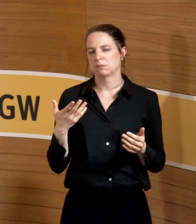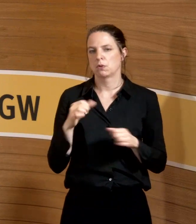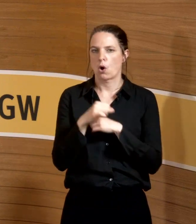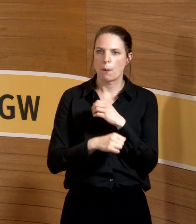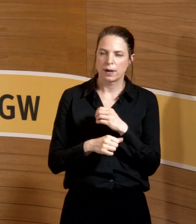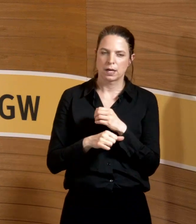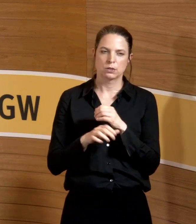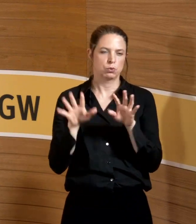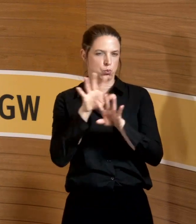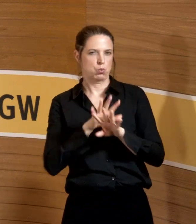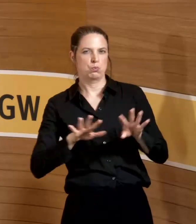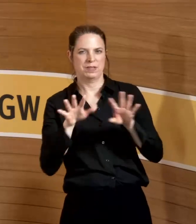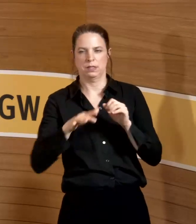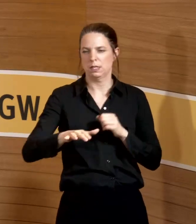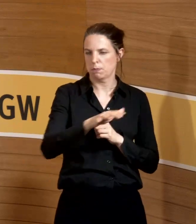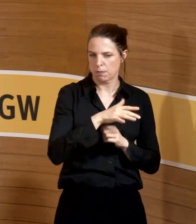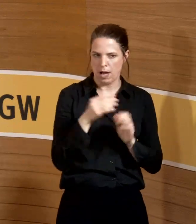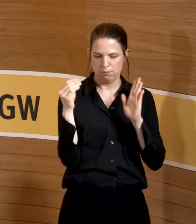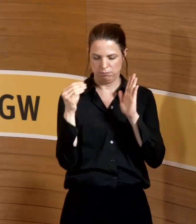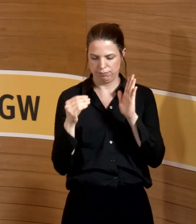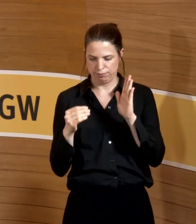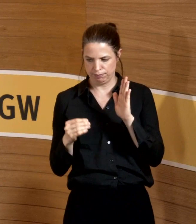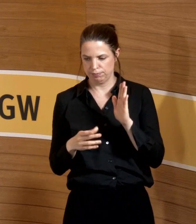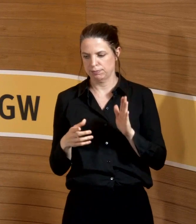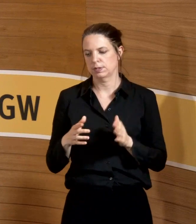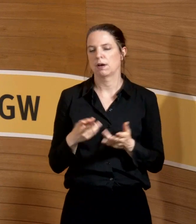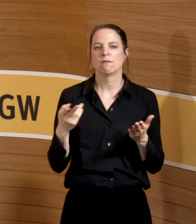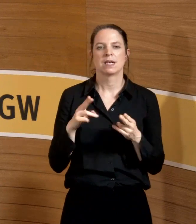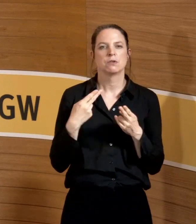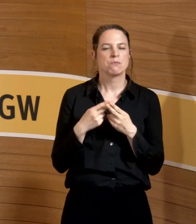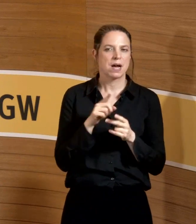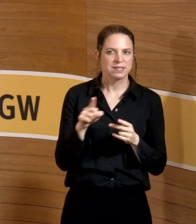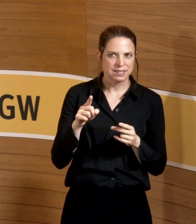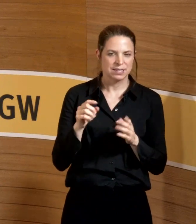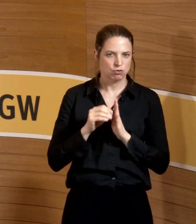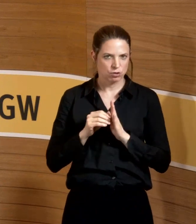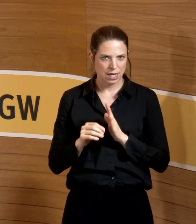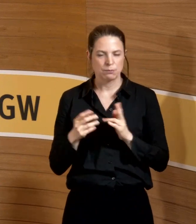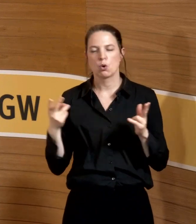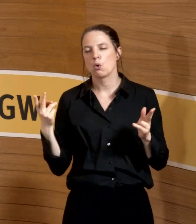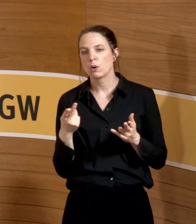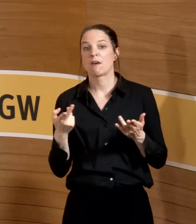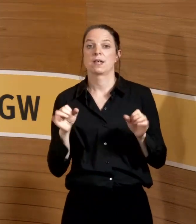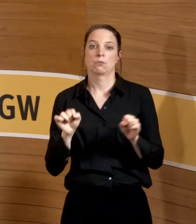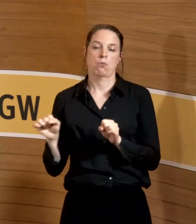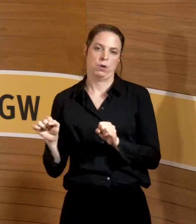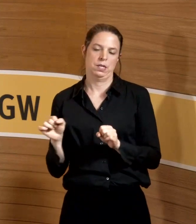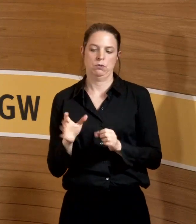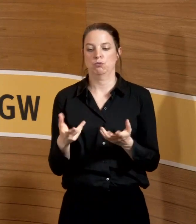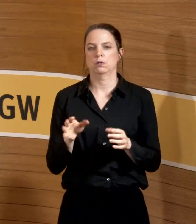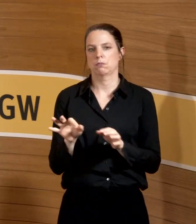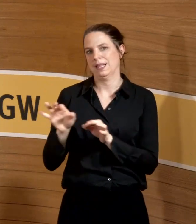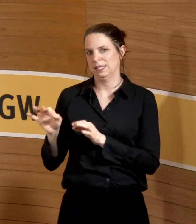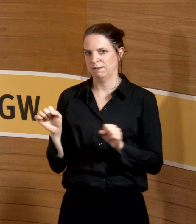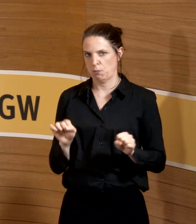übersichtlichen Gebieten aufführt, was eben ungeeignet ist, sagt er, aber auch was grundsätzlich möglich und elektiv ist. Und das ist,